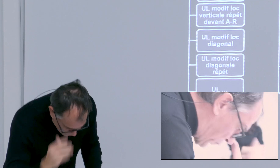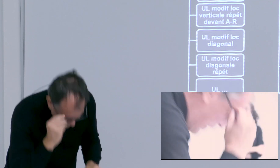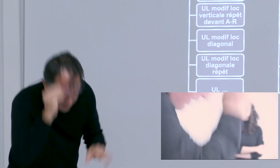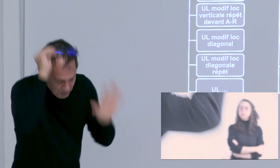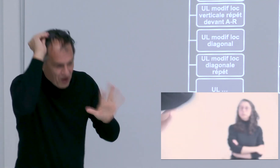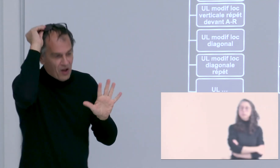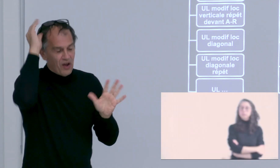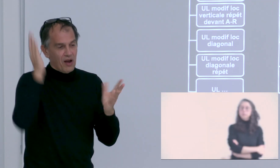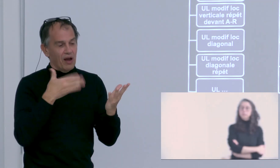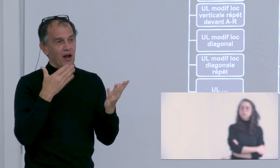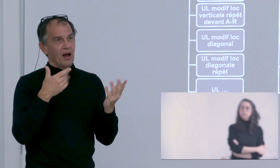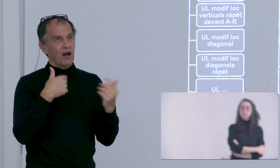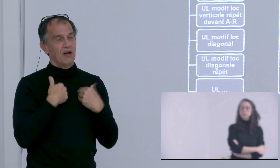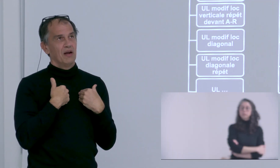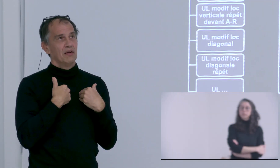s'éparpiller